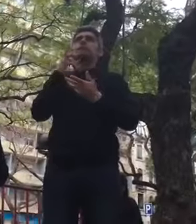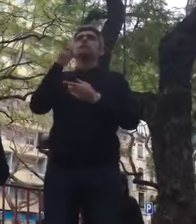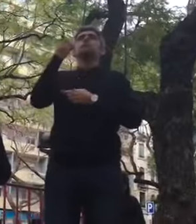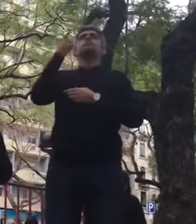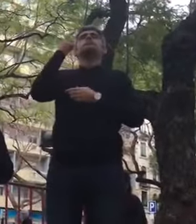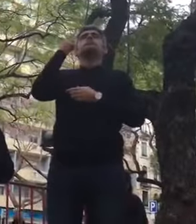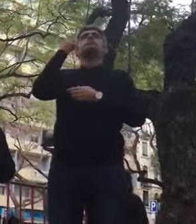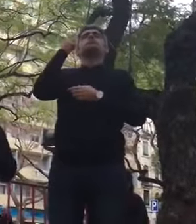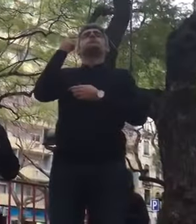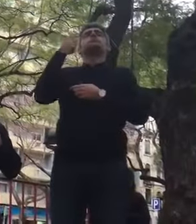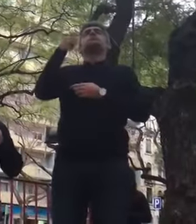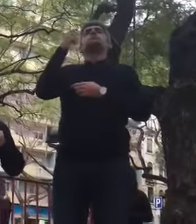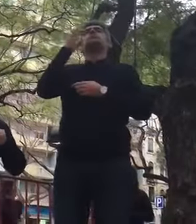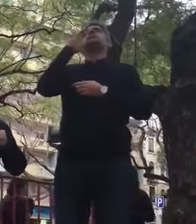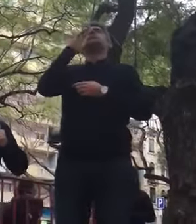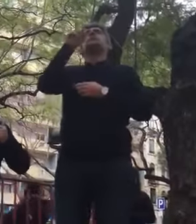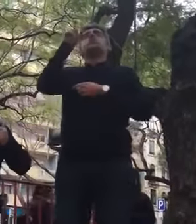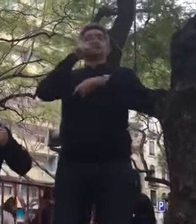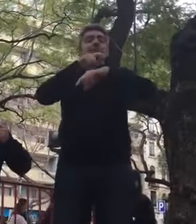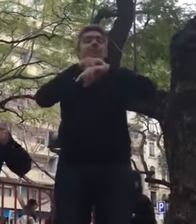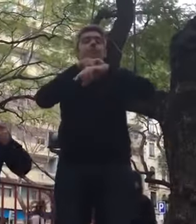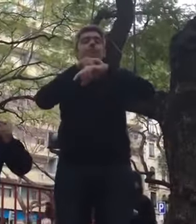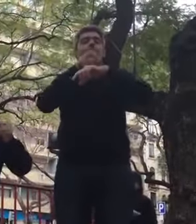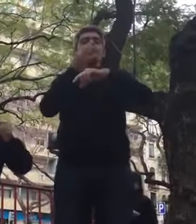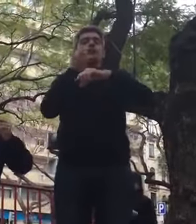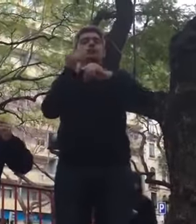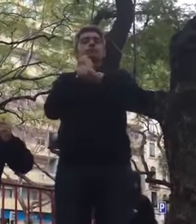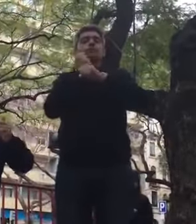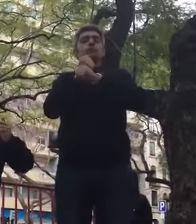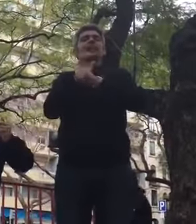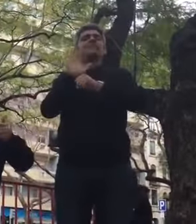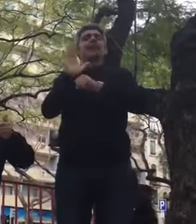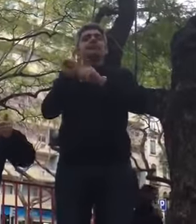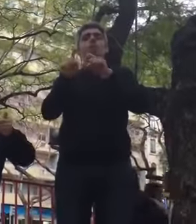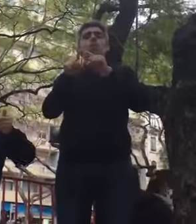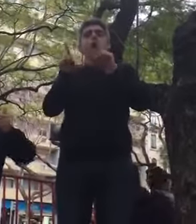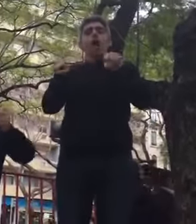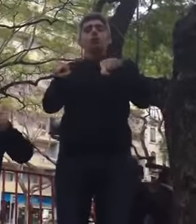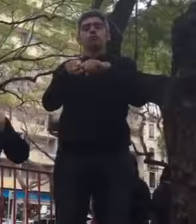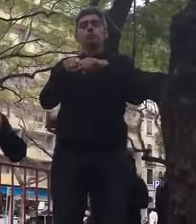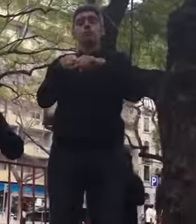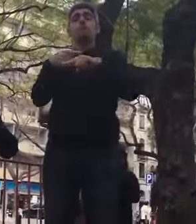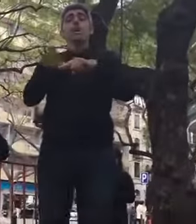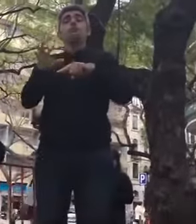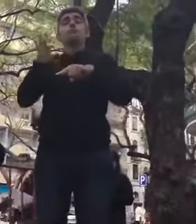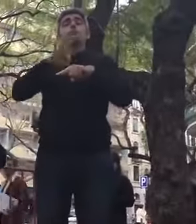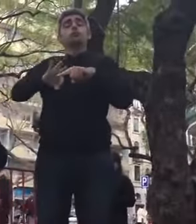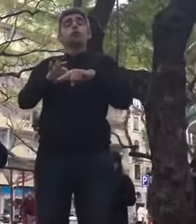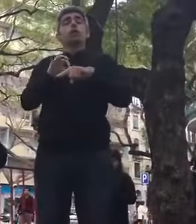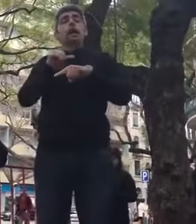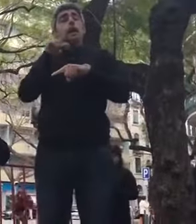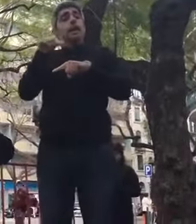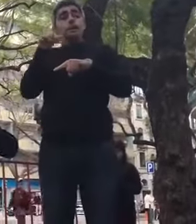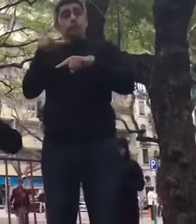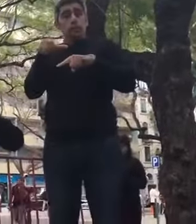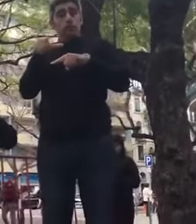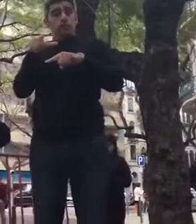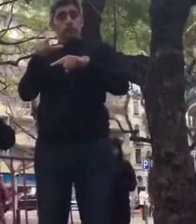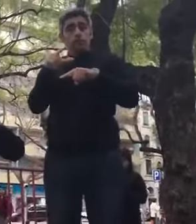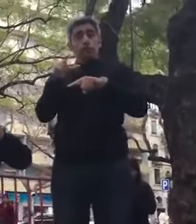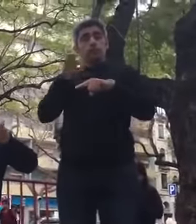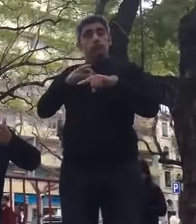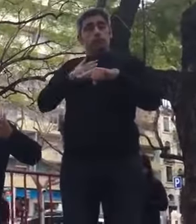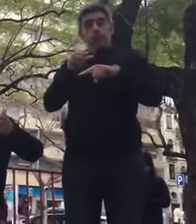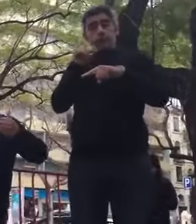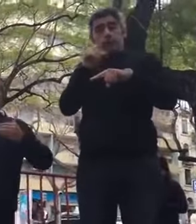considerassem que o tempo que já for prestado no quadro, mas antes da profissionalização, no fundo é assim, em que já são,